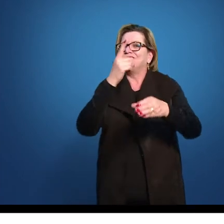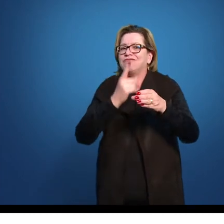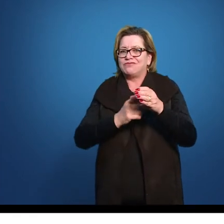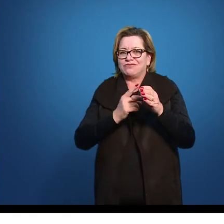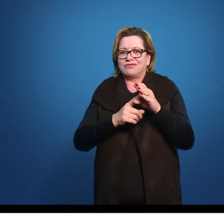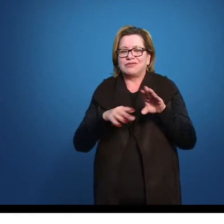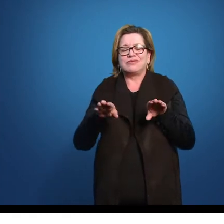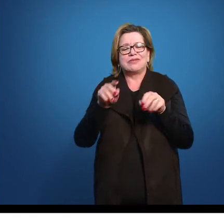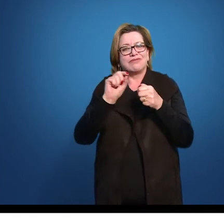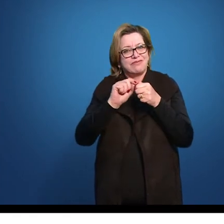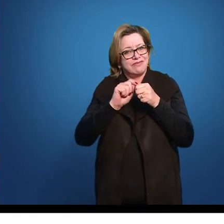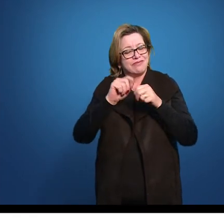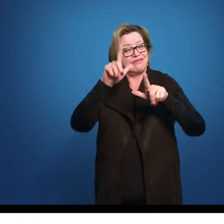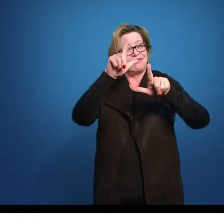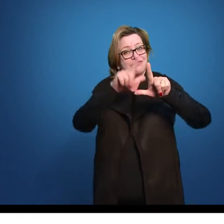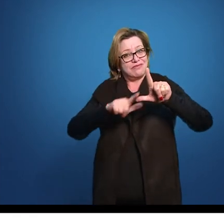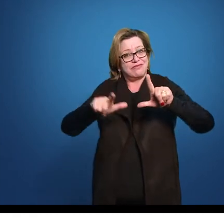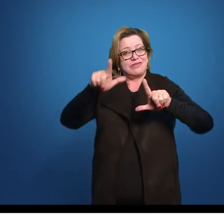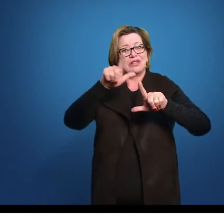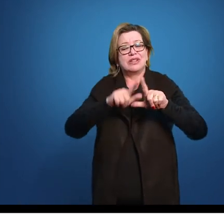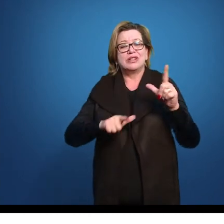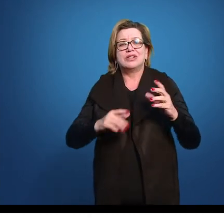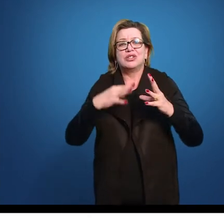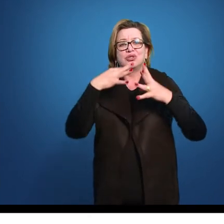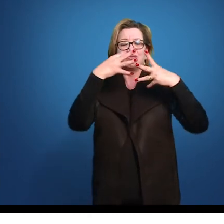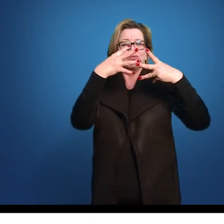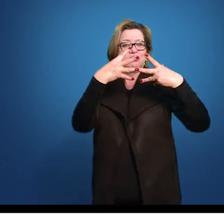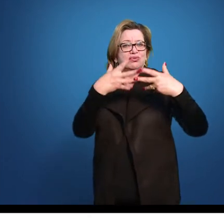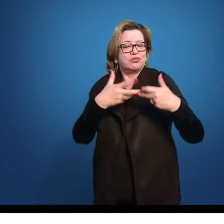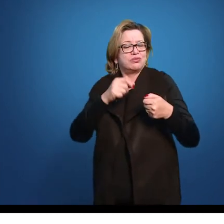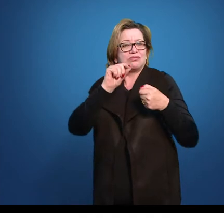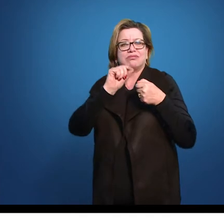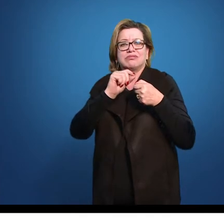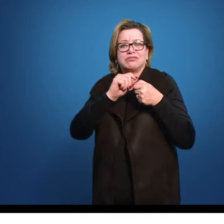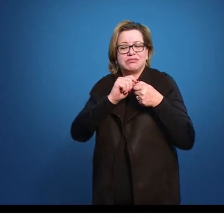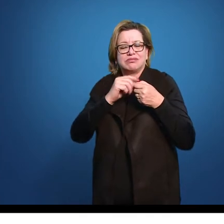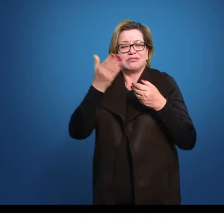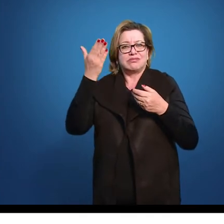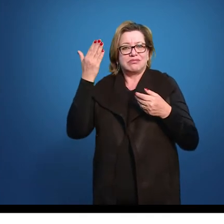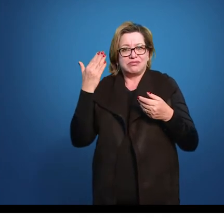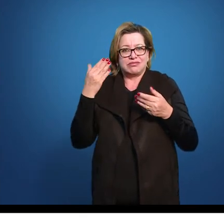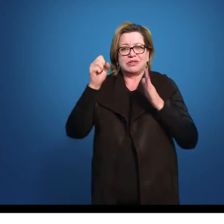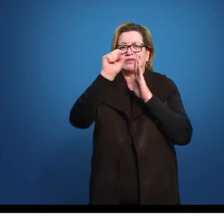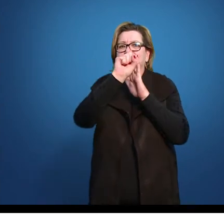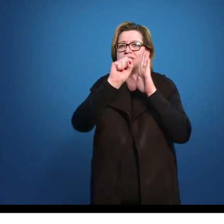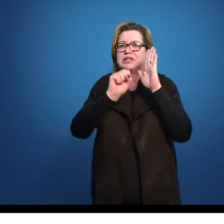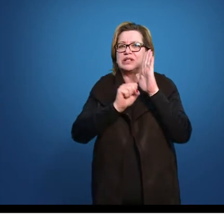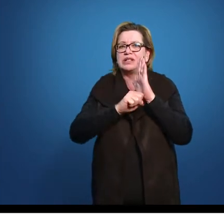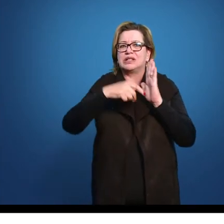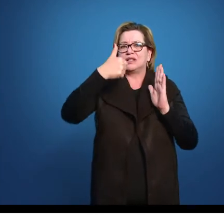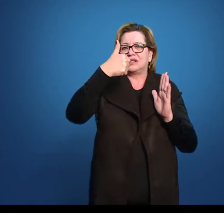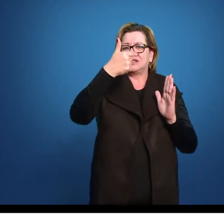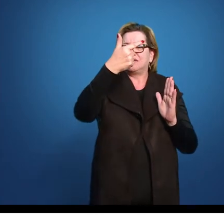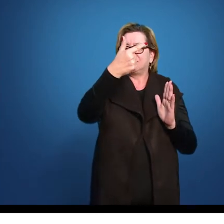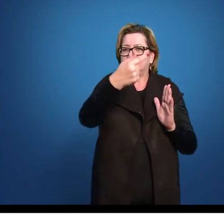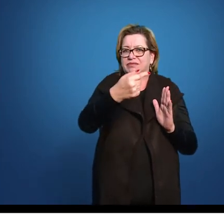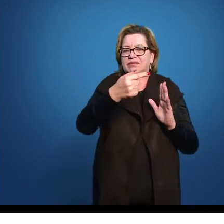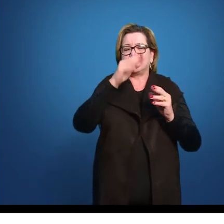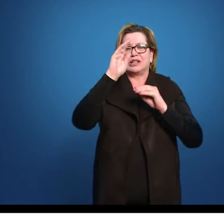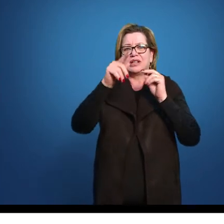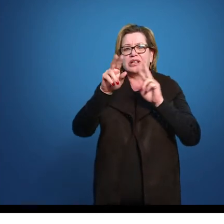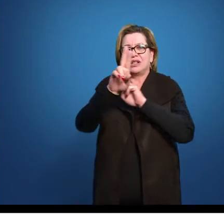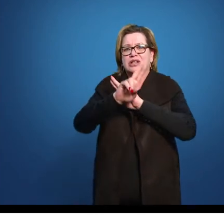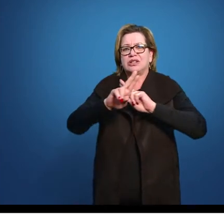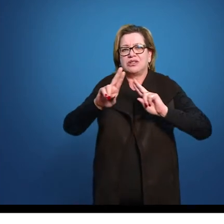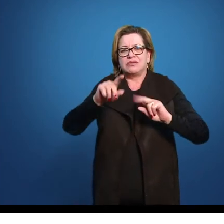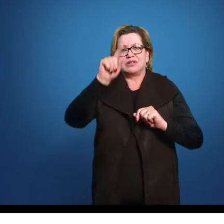produzir literatura Portanto tudo que se produz nessa época Que é o século XVII Segundo Antônio Cândido Vai ser chamado